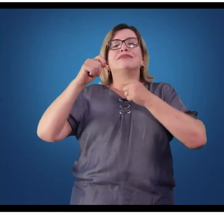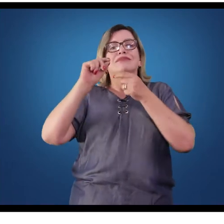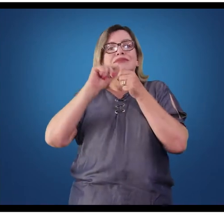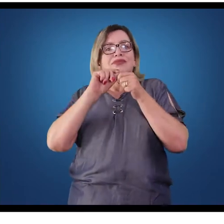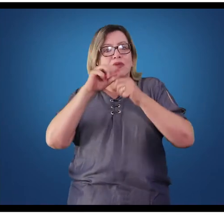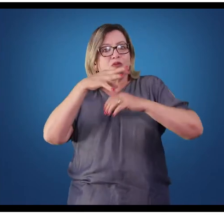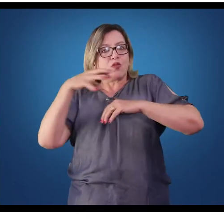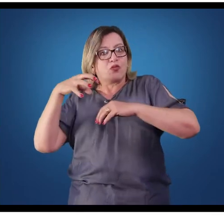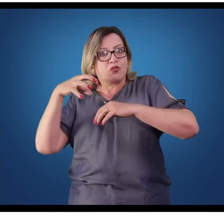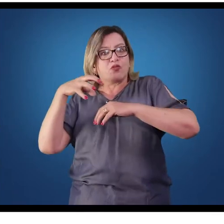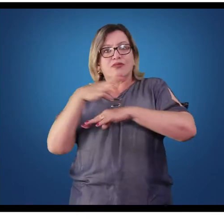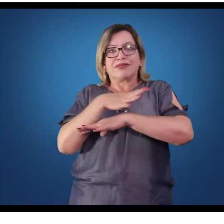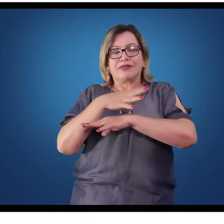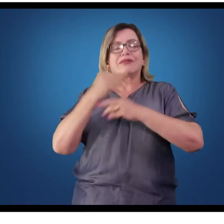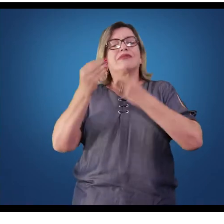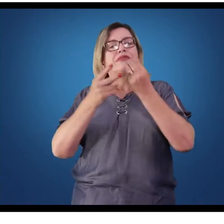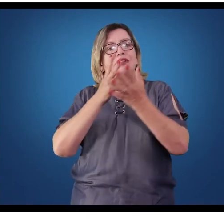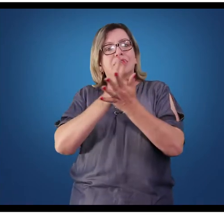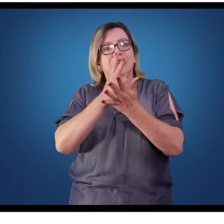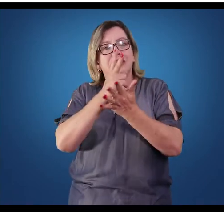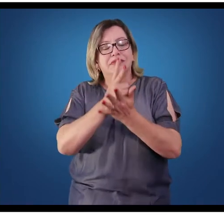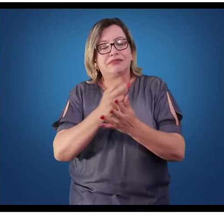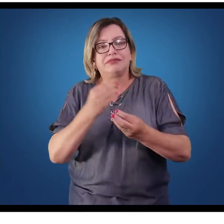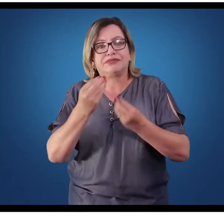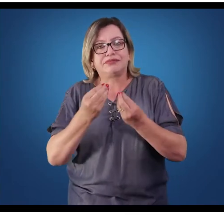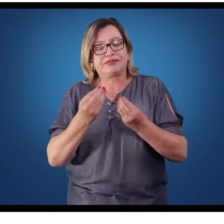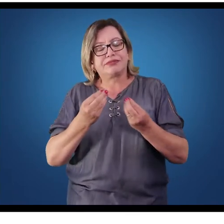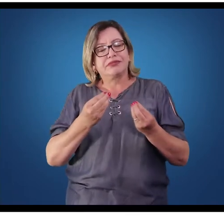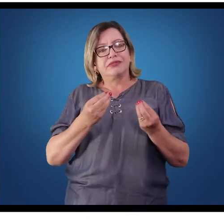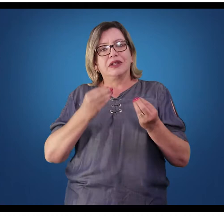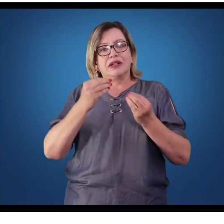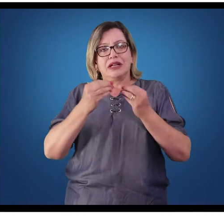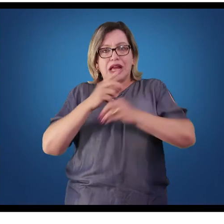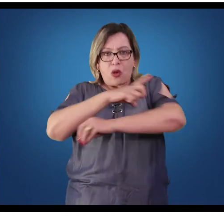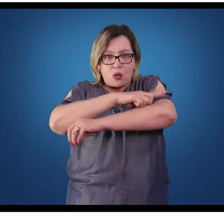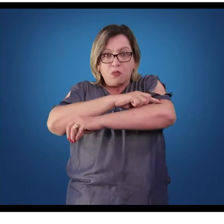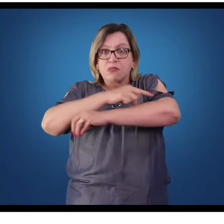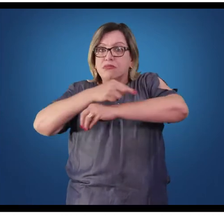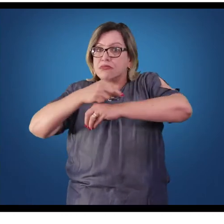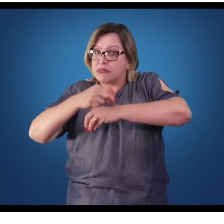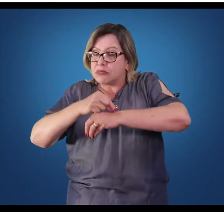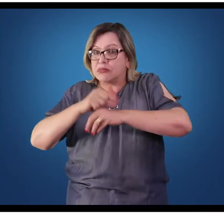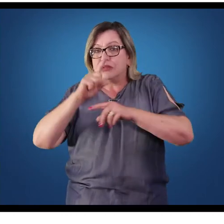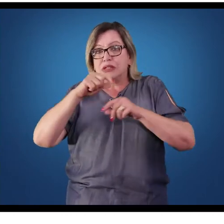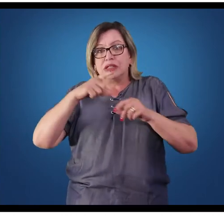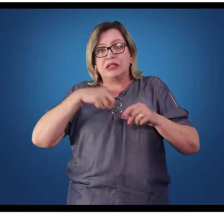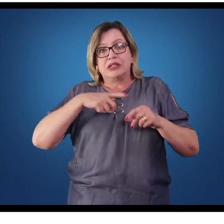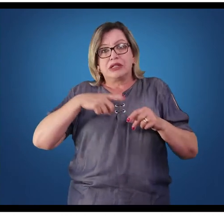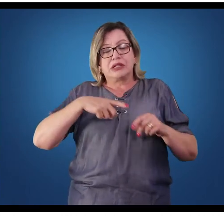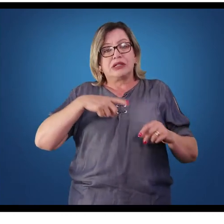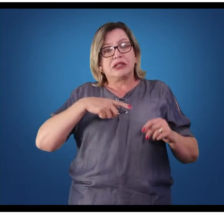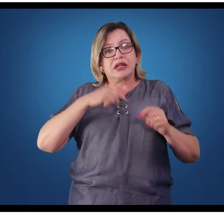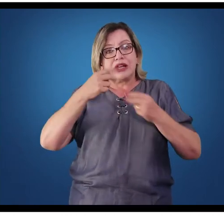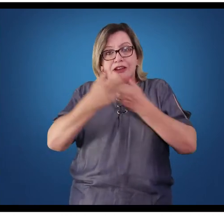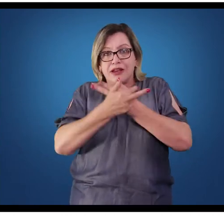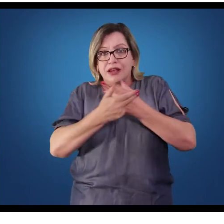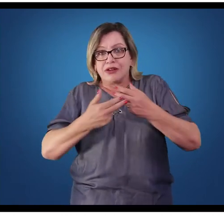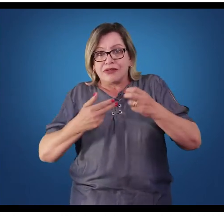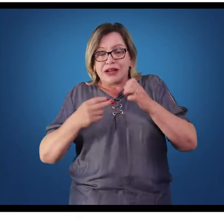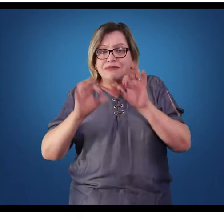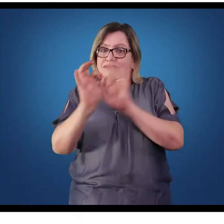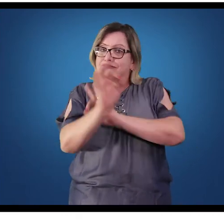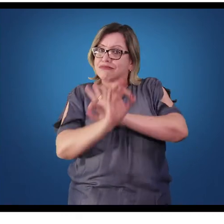muscular pela via eferente. De certa forma, a fibra muscular, ela é formada, então, por diversas